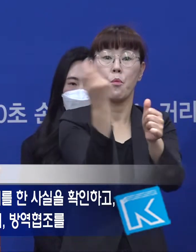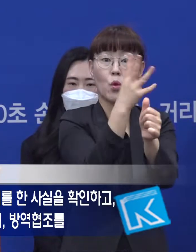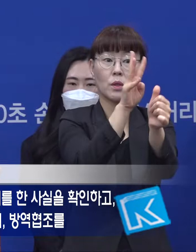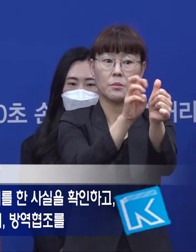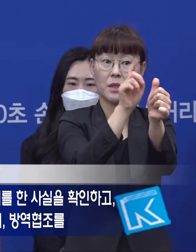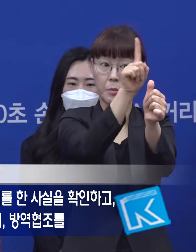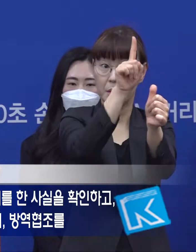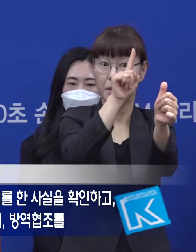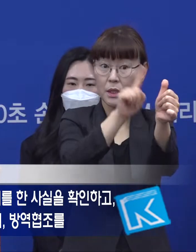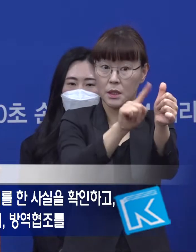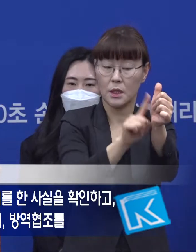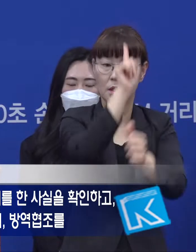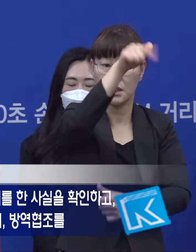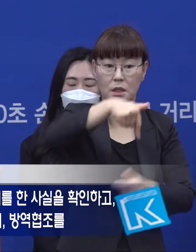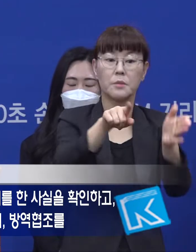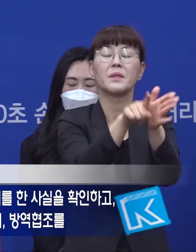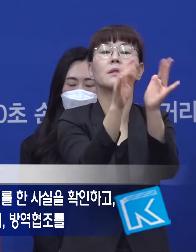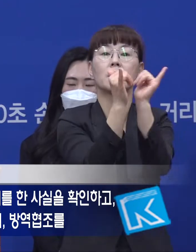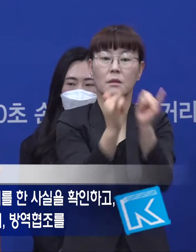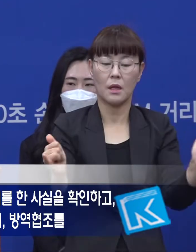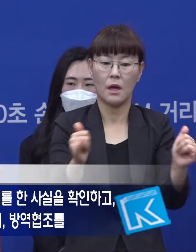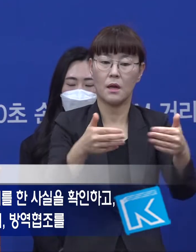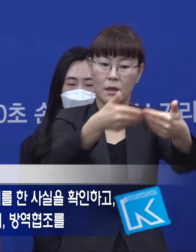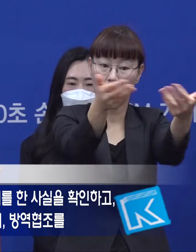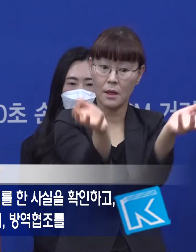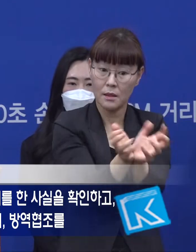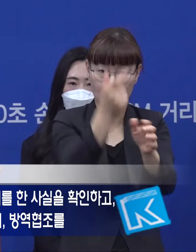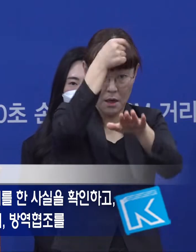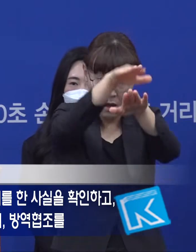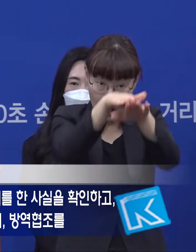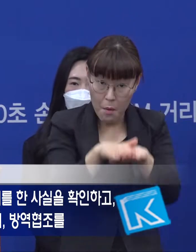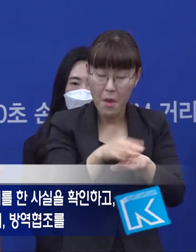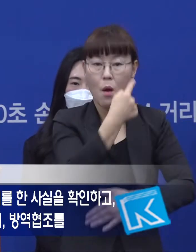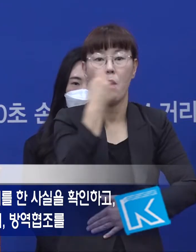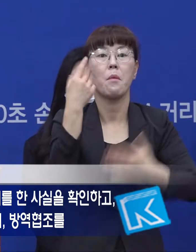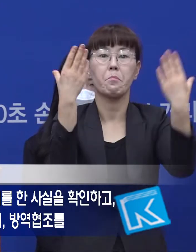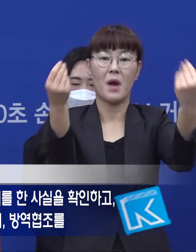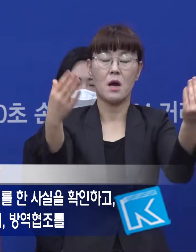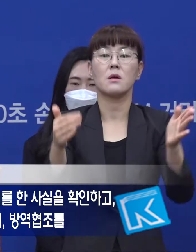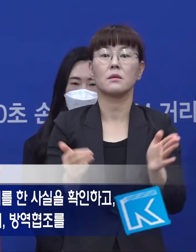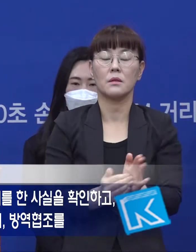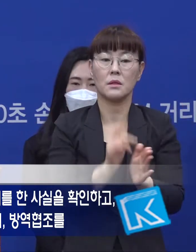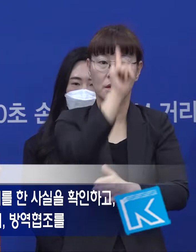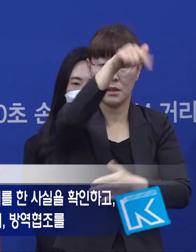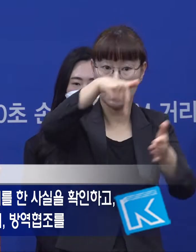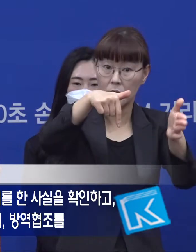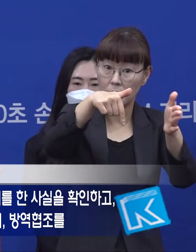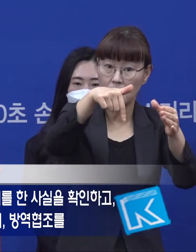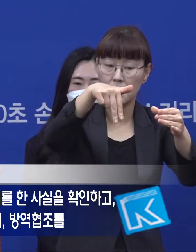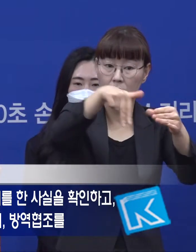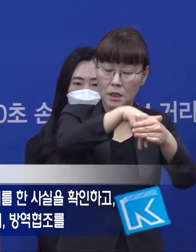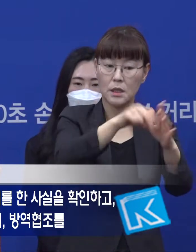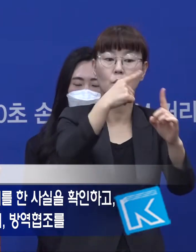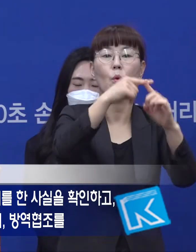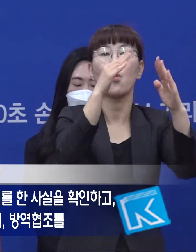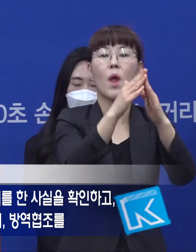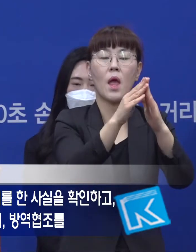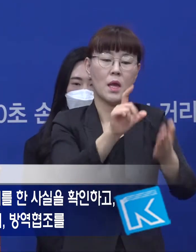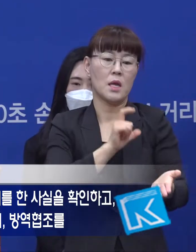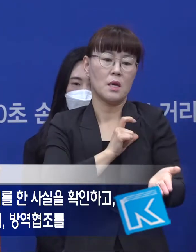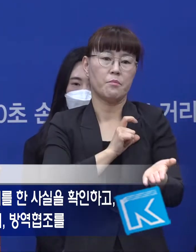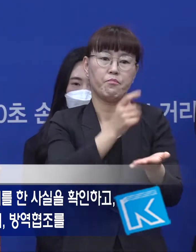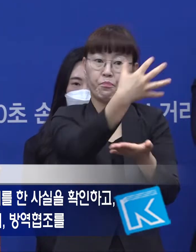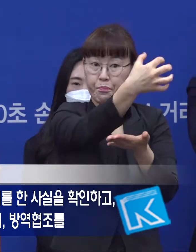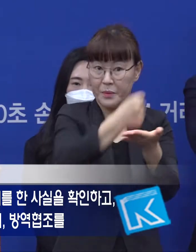신천지 교인으로 집합 예배를 한 사실을 확인하였고 신천지 교회 측에 교인 명단